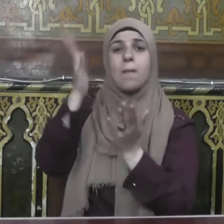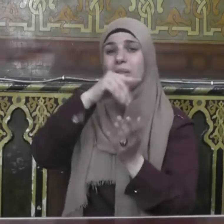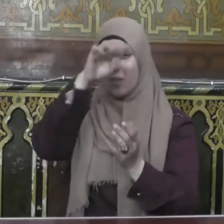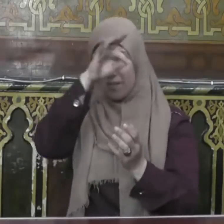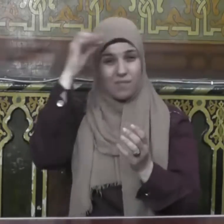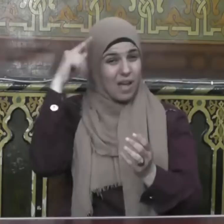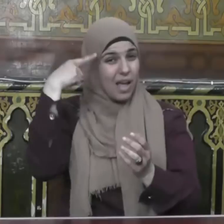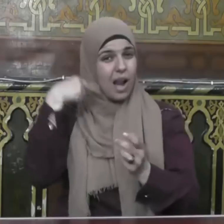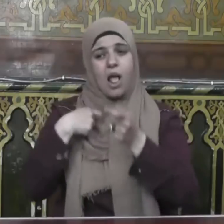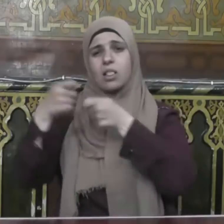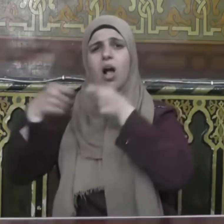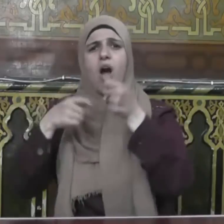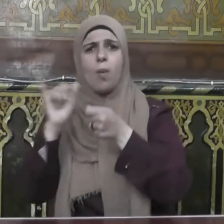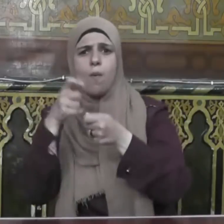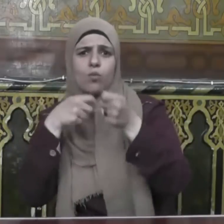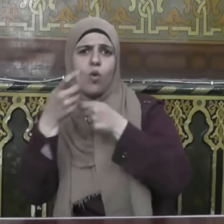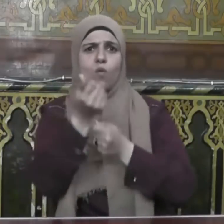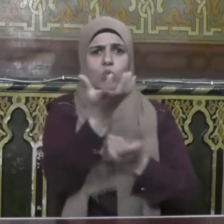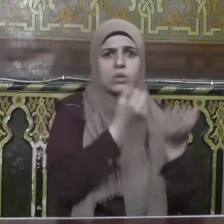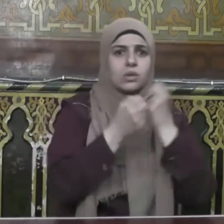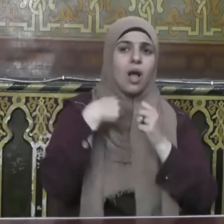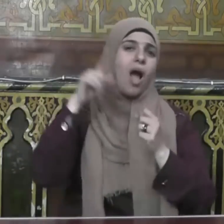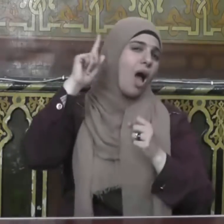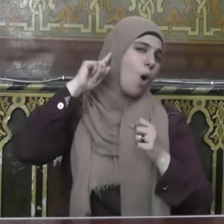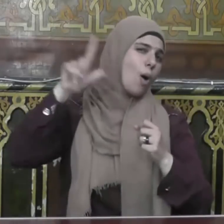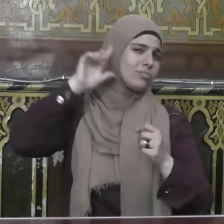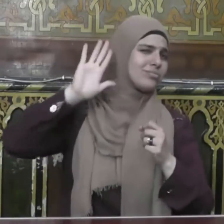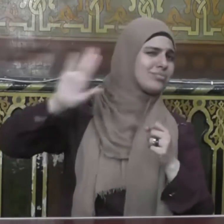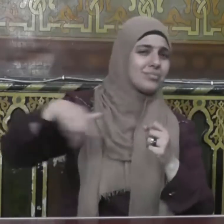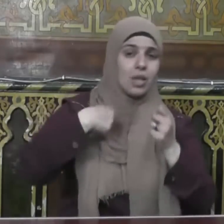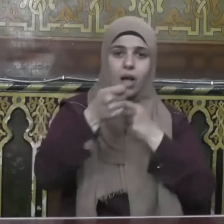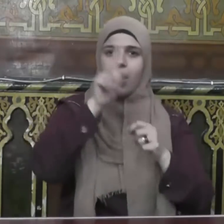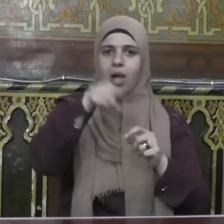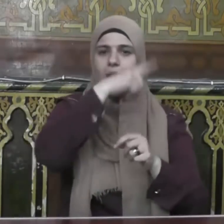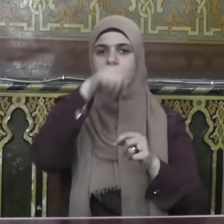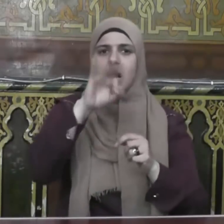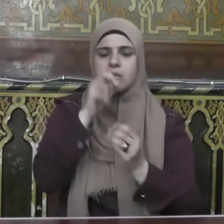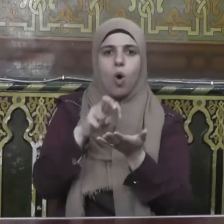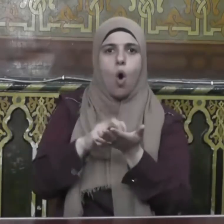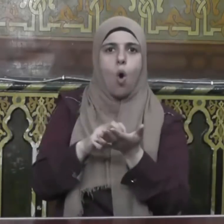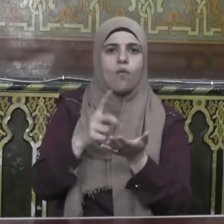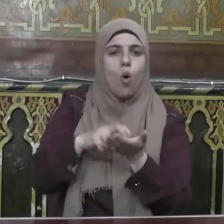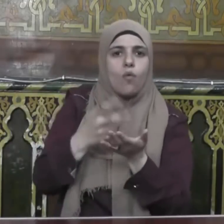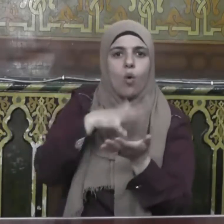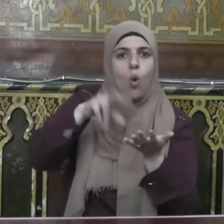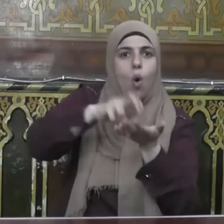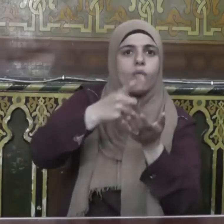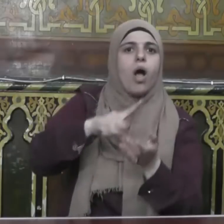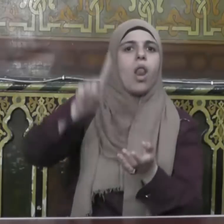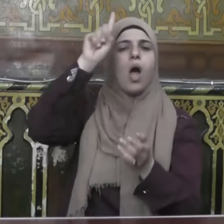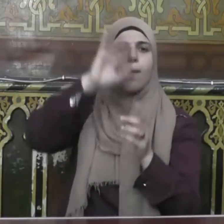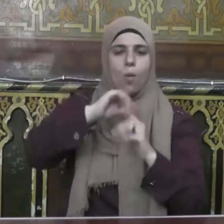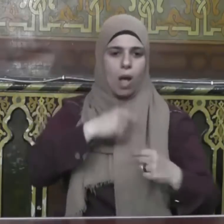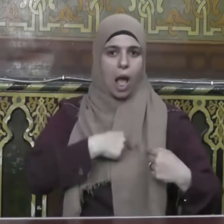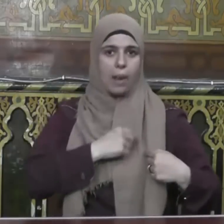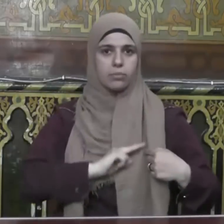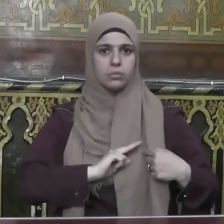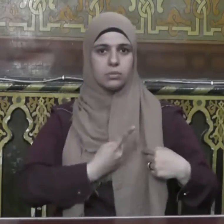عن ذكر الله وإقام الصلاة وإيتاء الزكاة يخافون يوما تتقلب فيه القلوب والأبصار